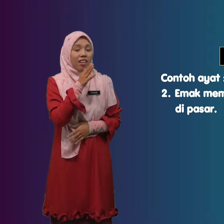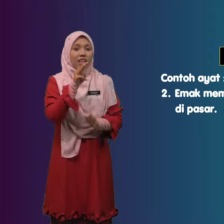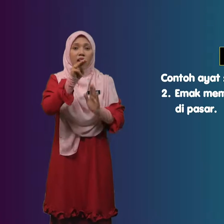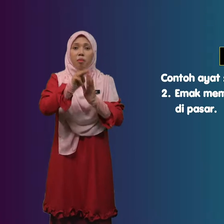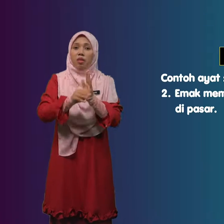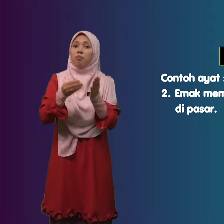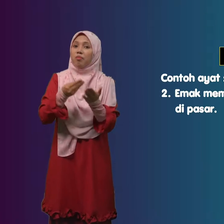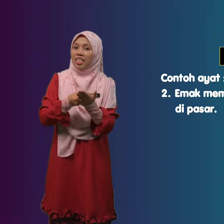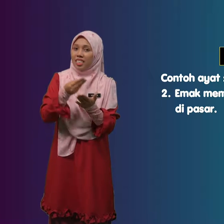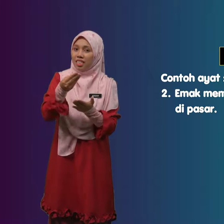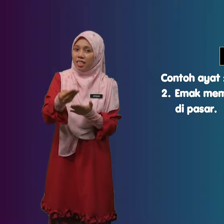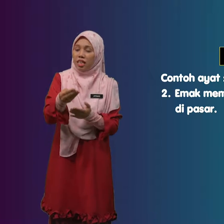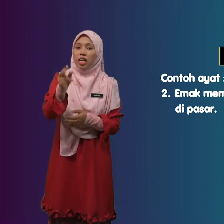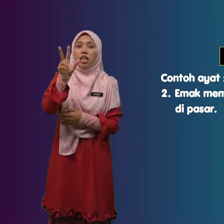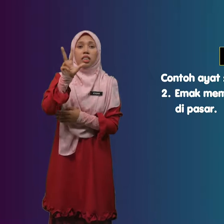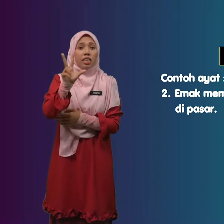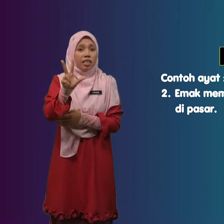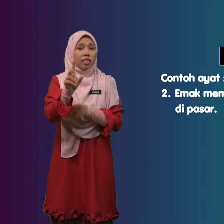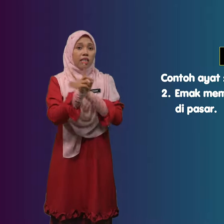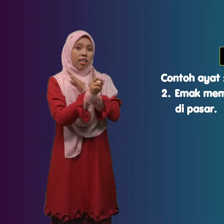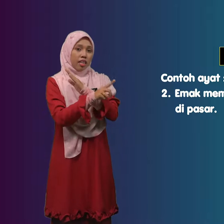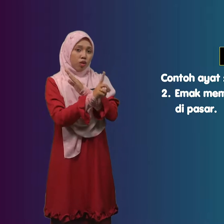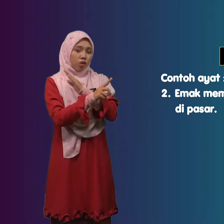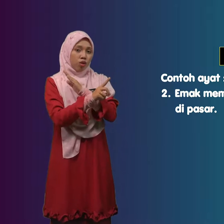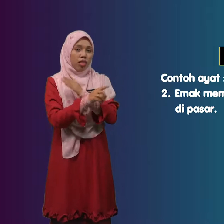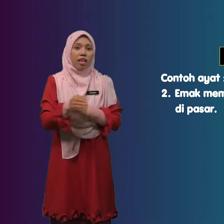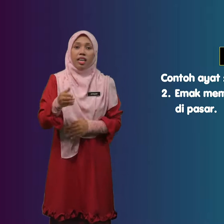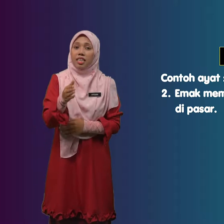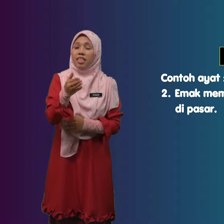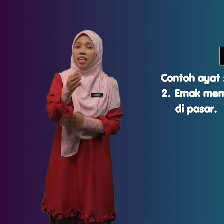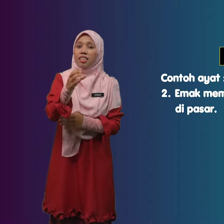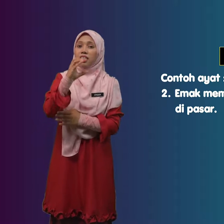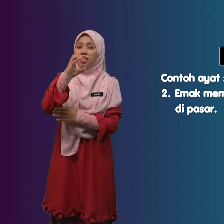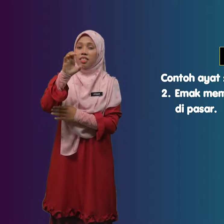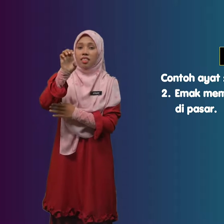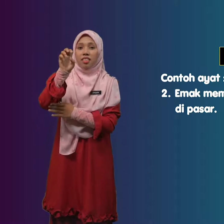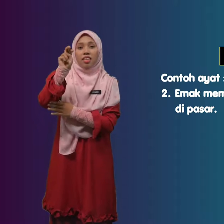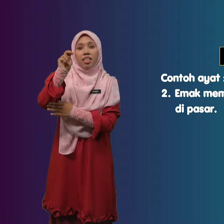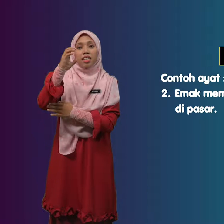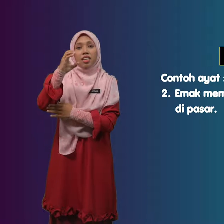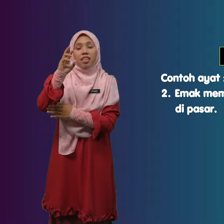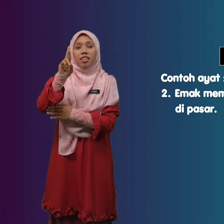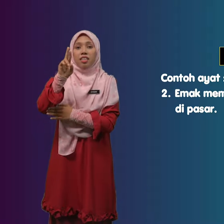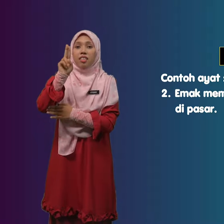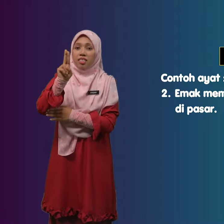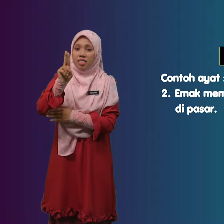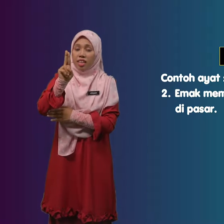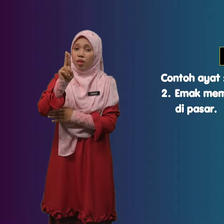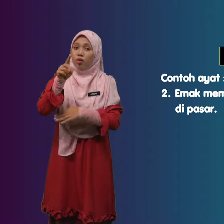Membeli Tiga Ekor Ikan Cencaru